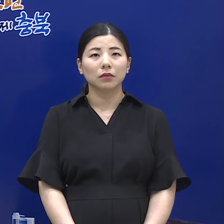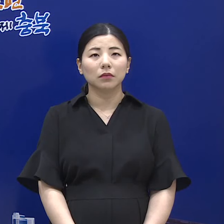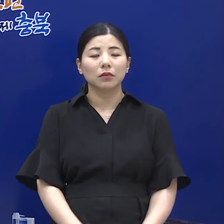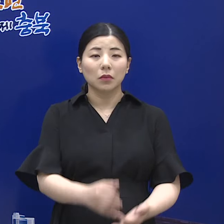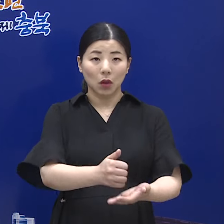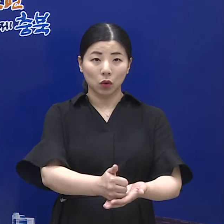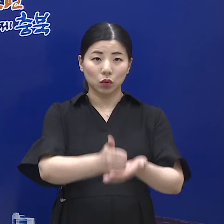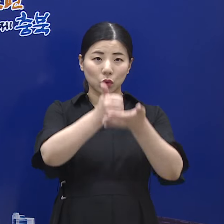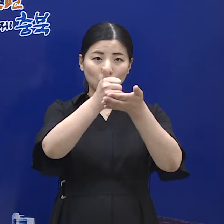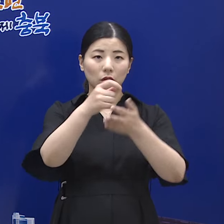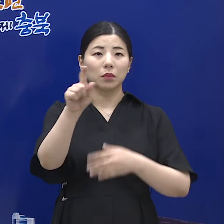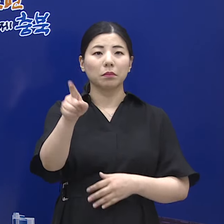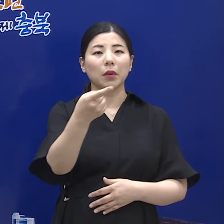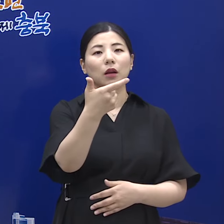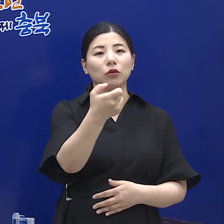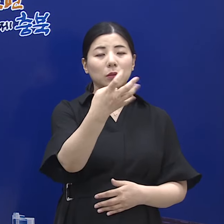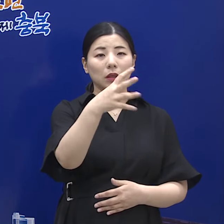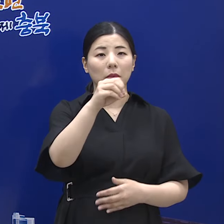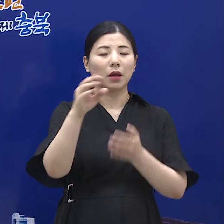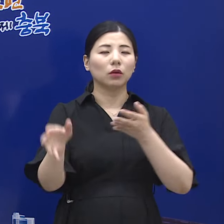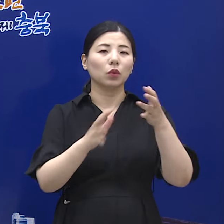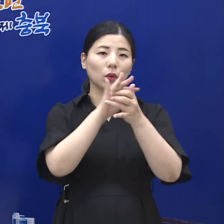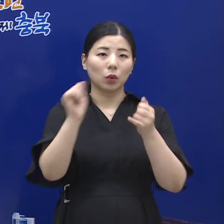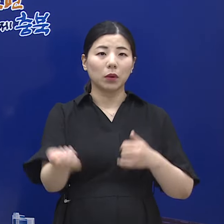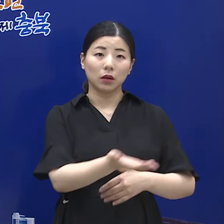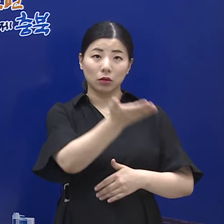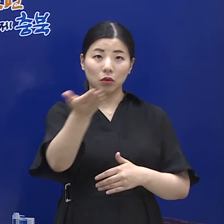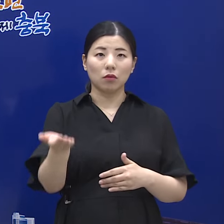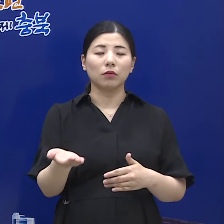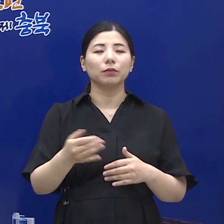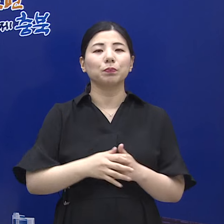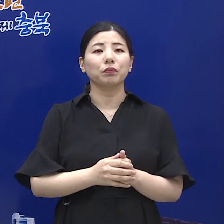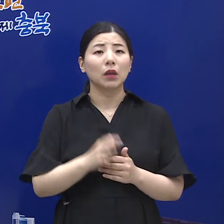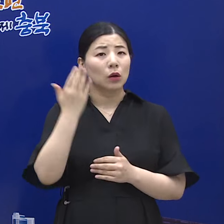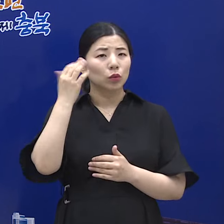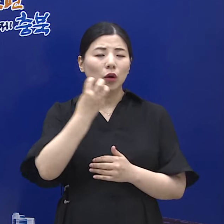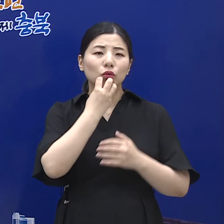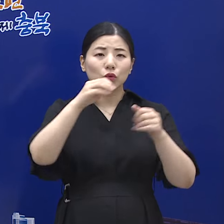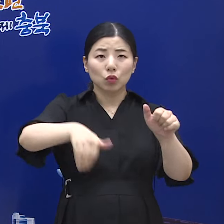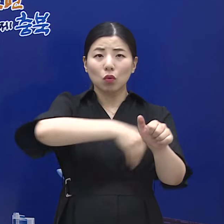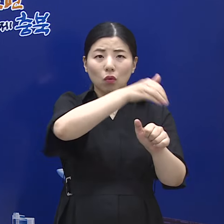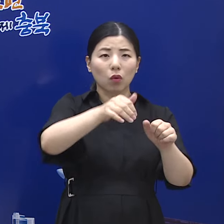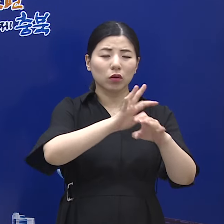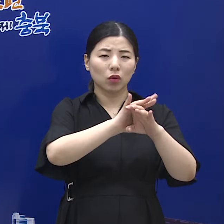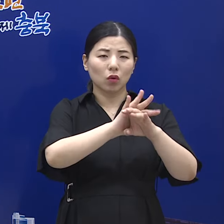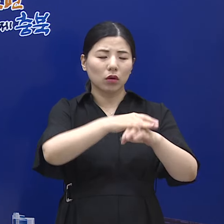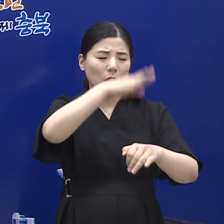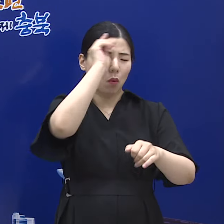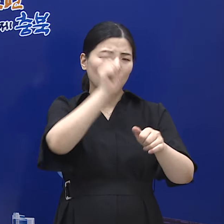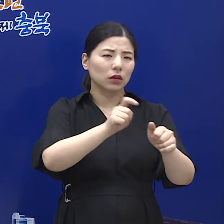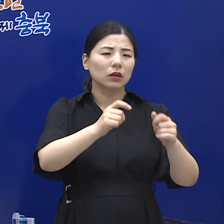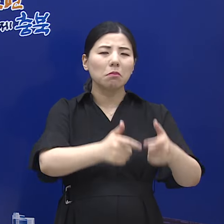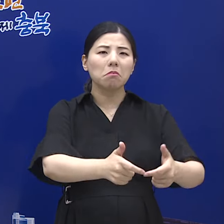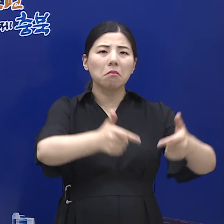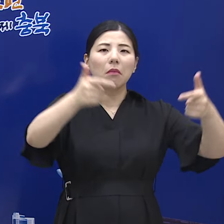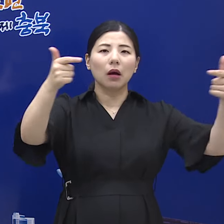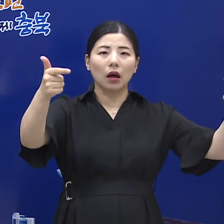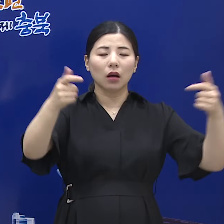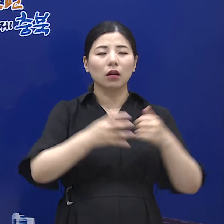존경하는 164만 도민 여러분, 최근 수도권의 코로나19 확진자가 급증하고